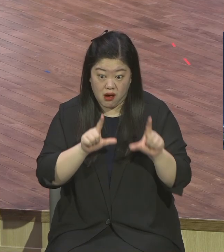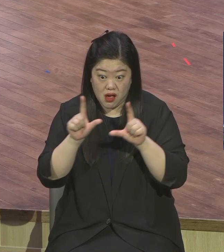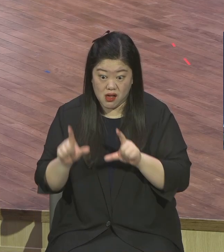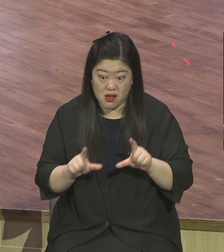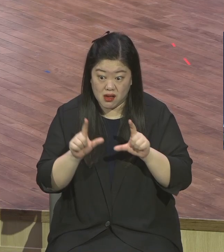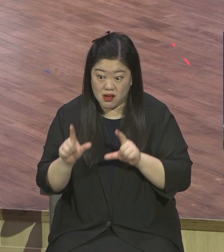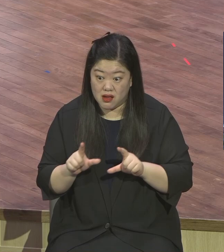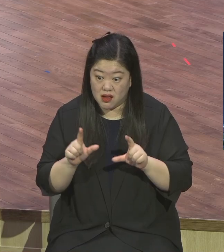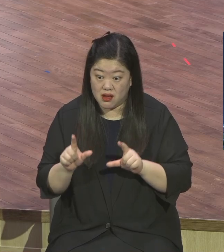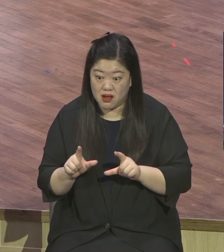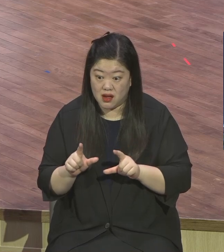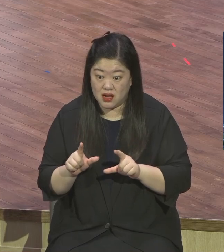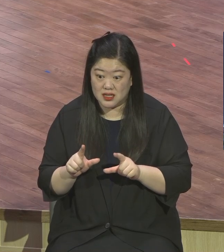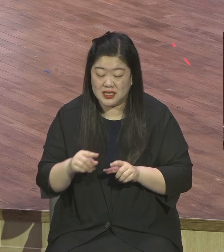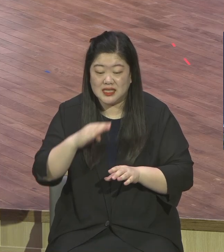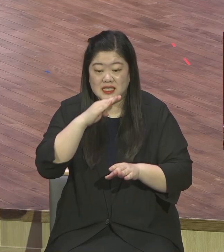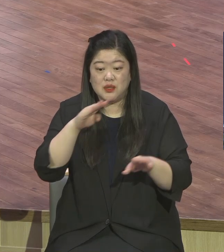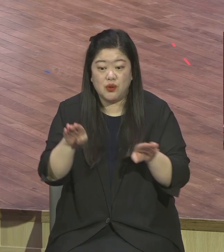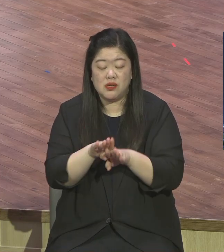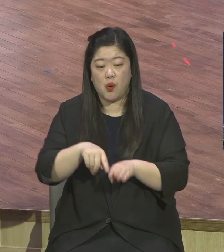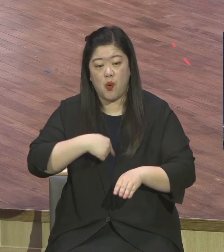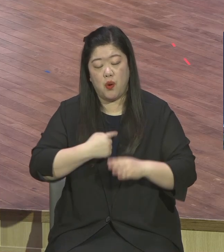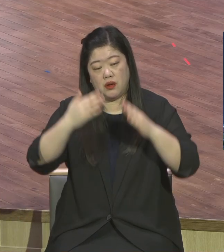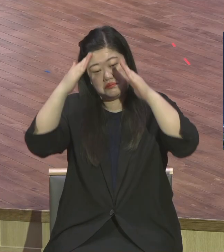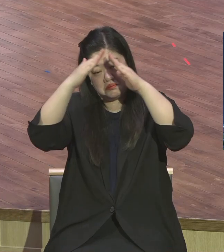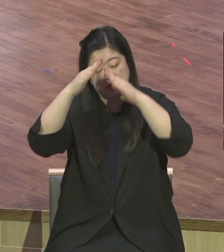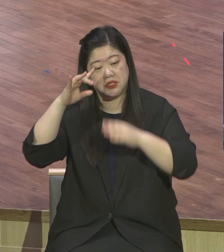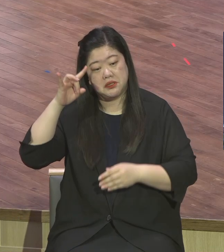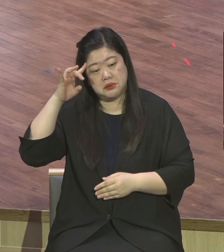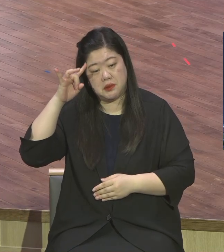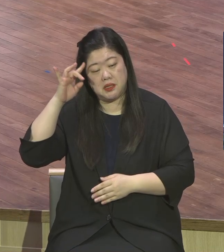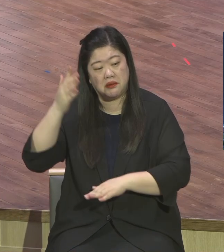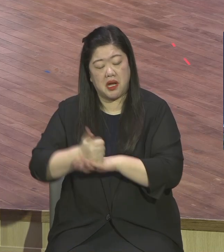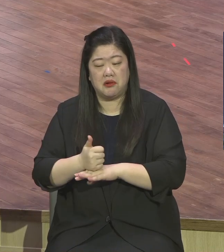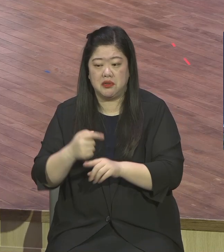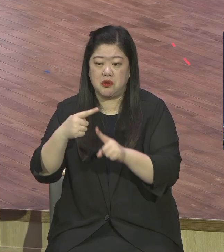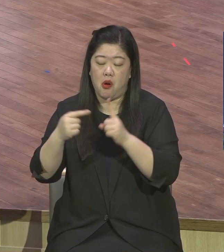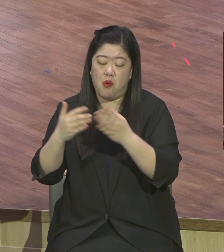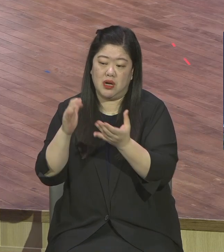허공에 구름 잡는 무슨 천당도 지옥도 없으면 사기치는 겁니까 지금